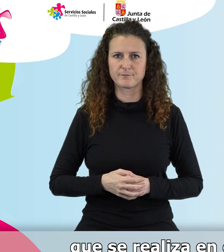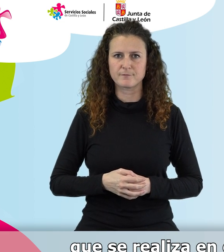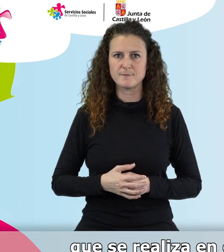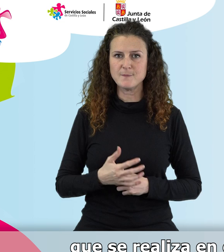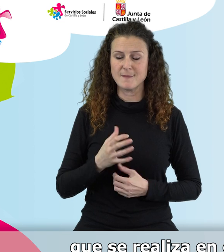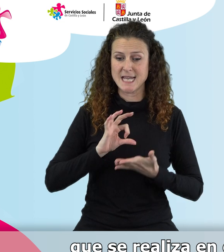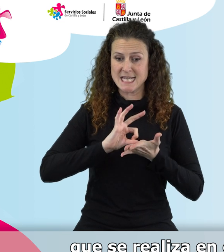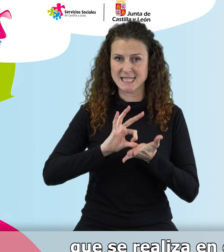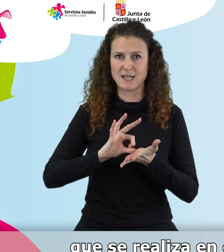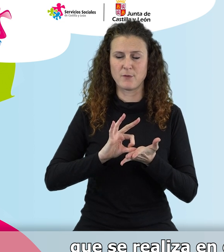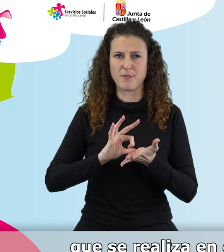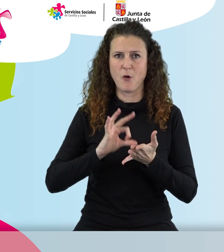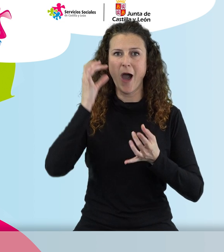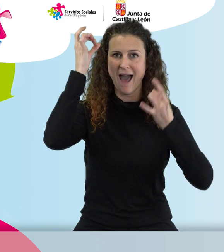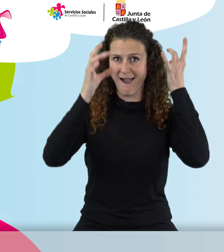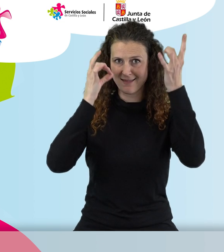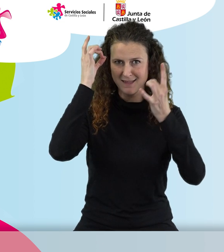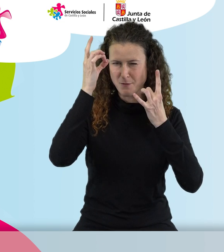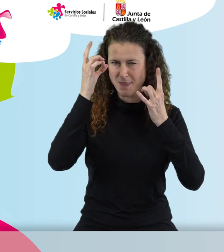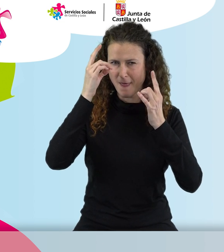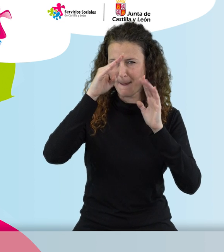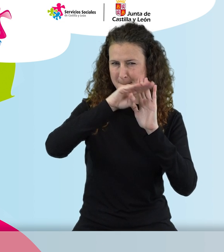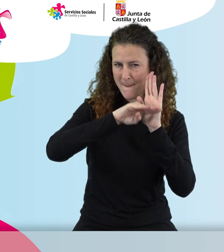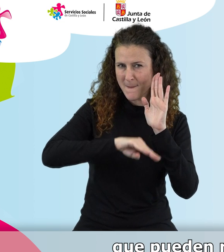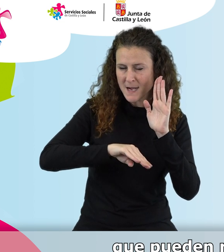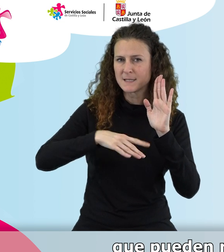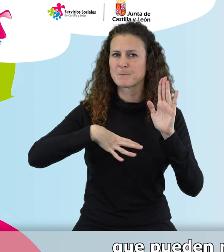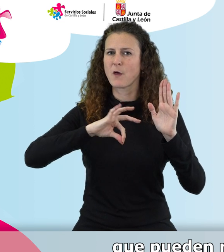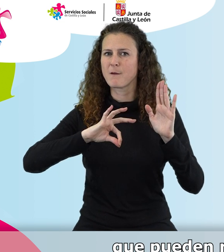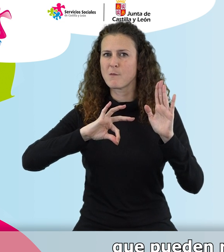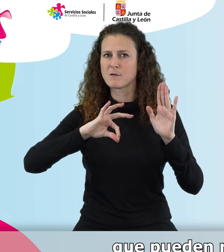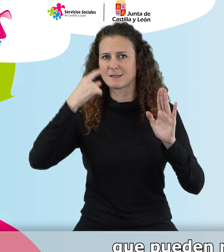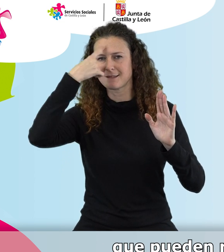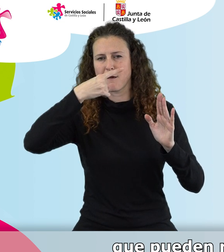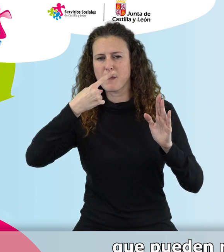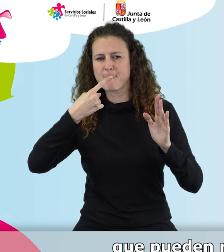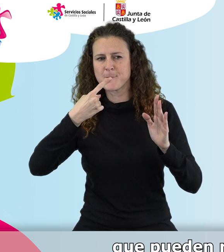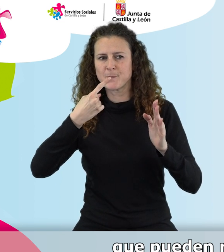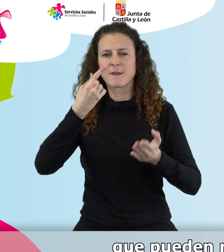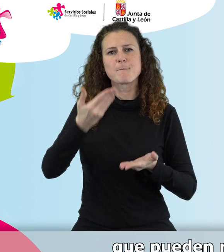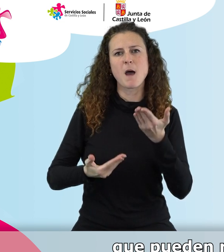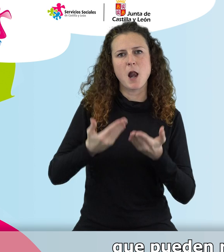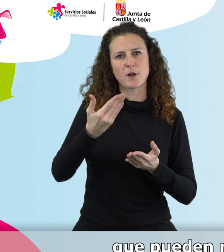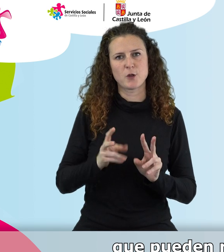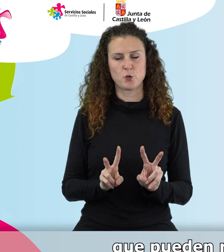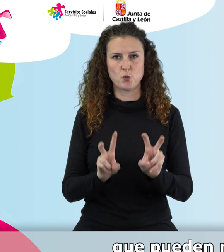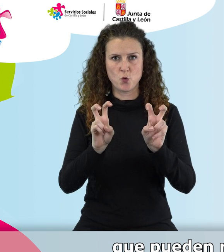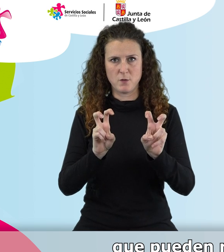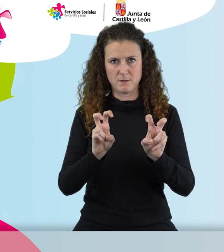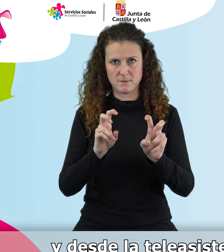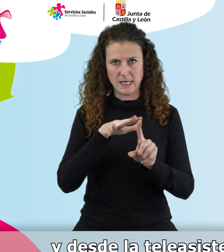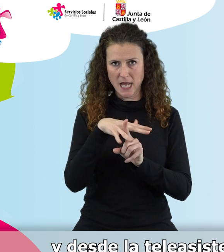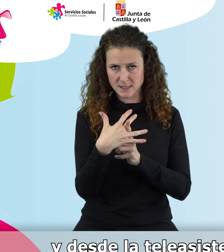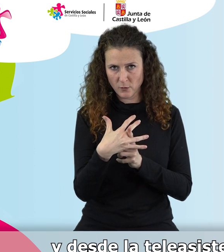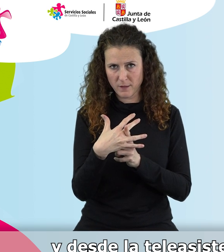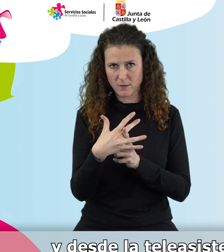realiza en este servicio de patrón de actividad, podemos empezar a ver situaciones que pueden requerir una nueva valoración de la situación.